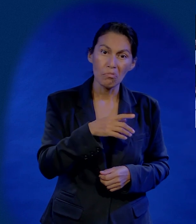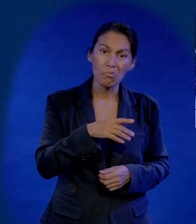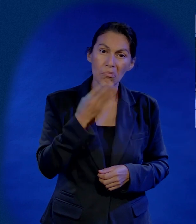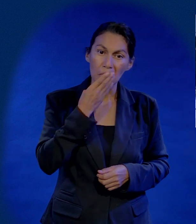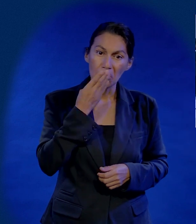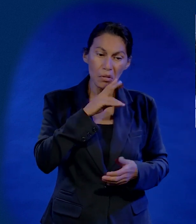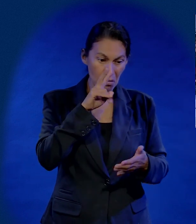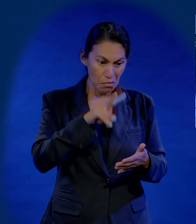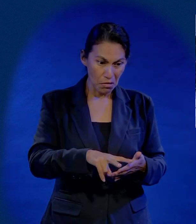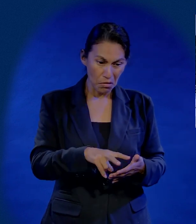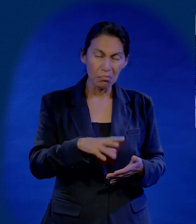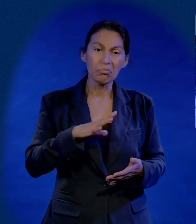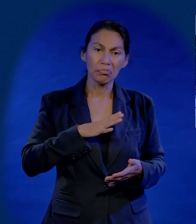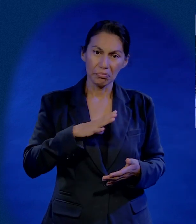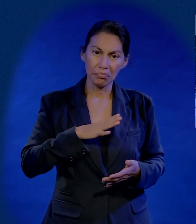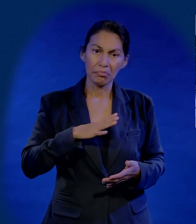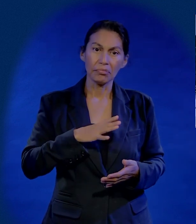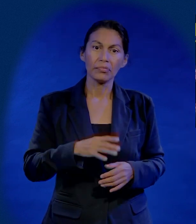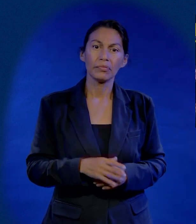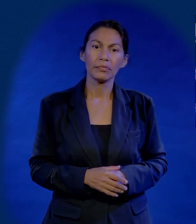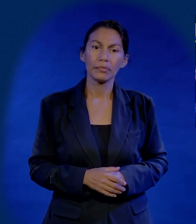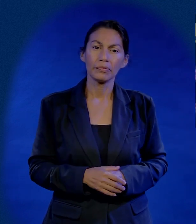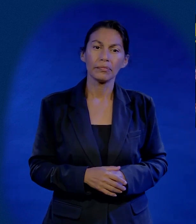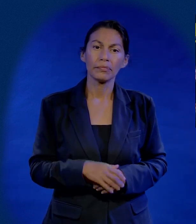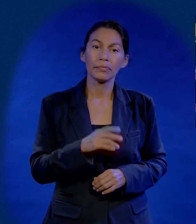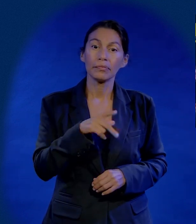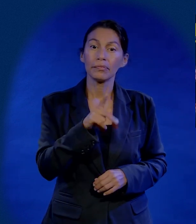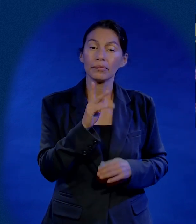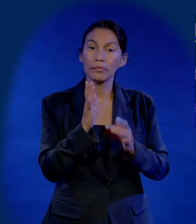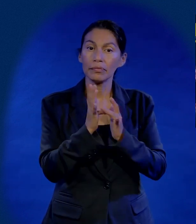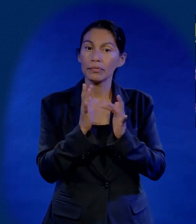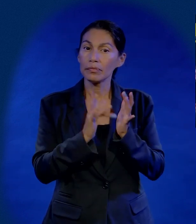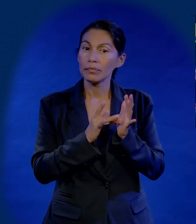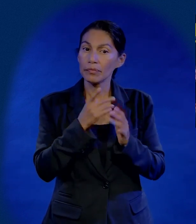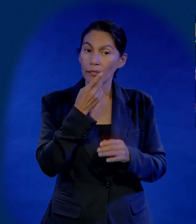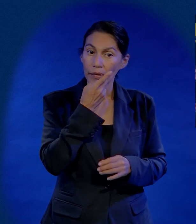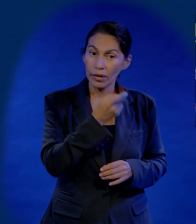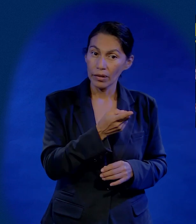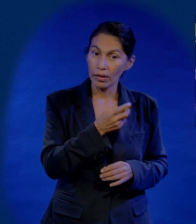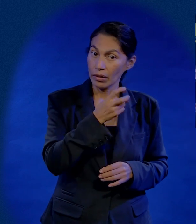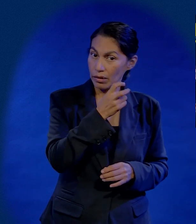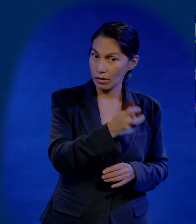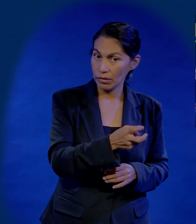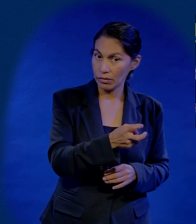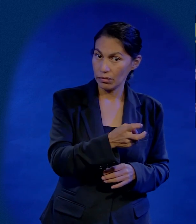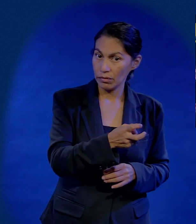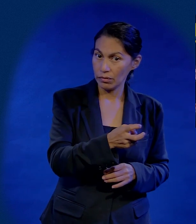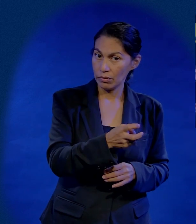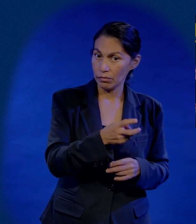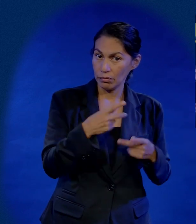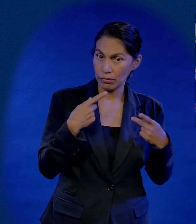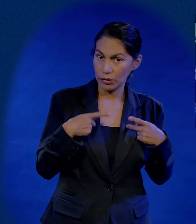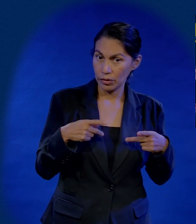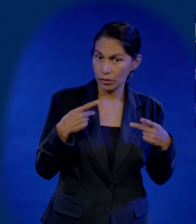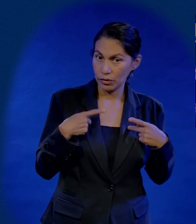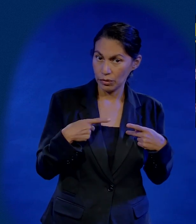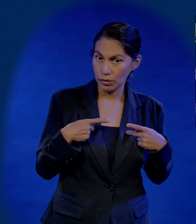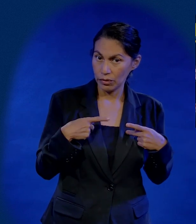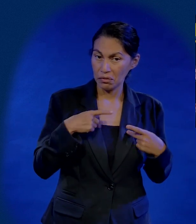un pueblo que tenía las verdades bíblicas de aquel tiempo. Pero Jesús dice que este grupo en particular son